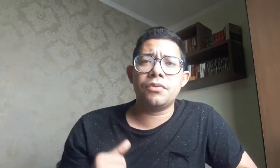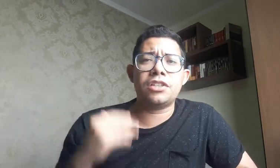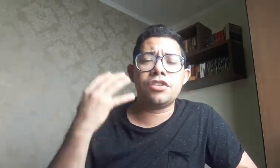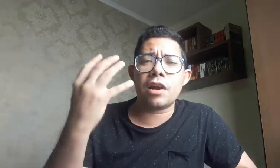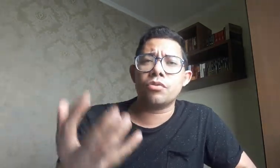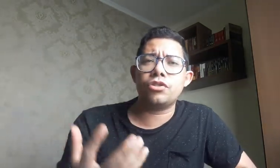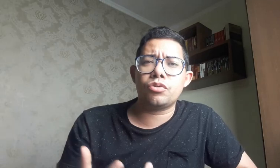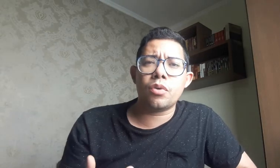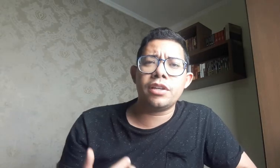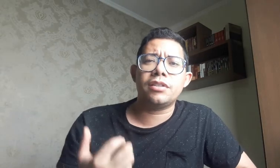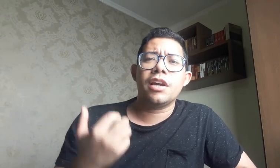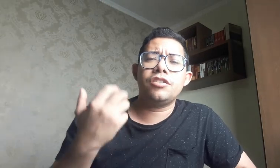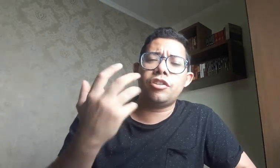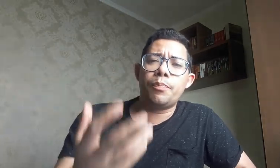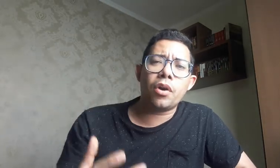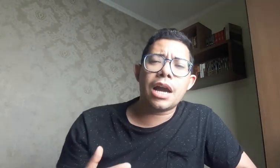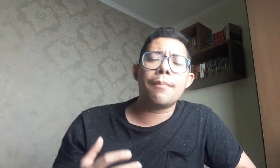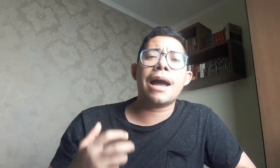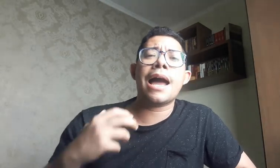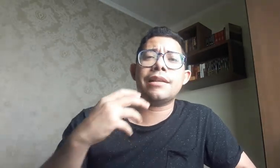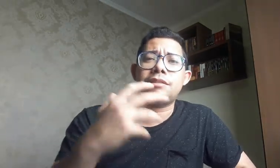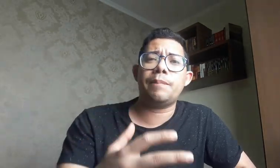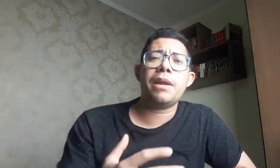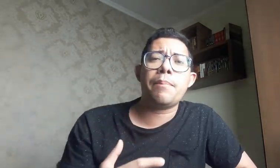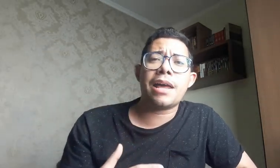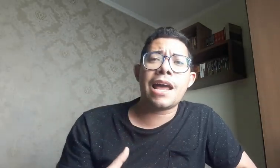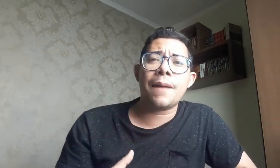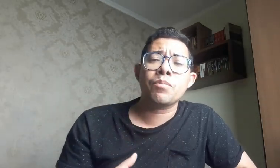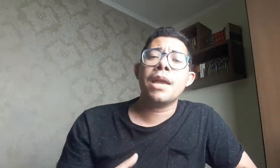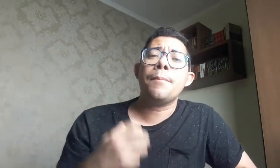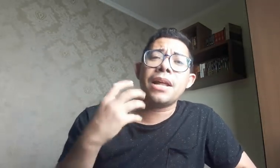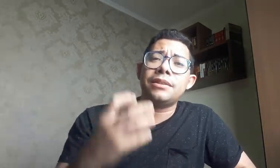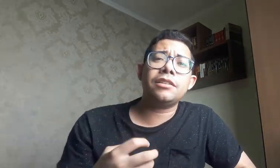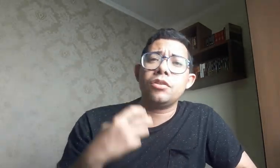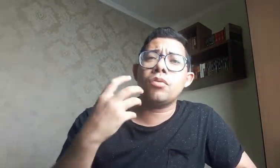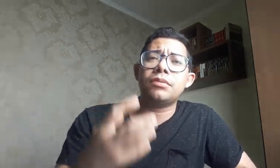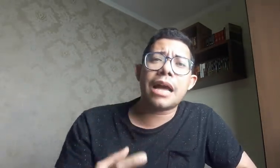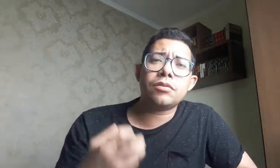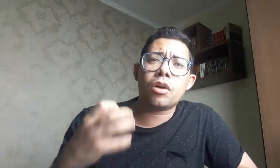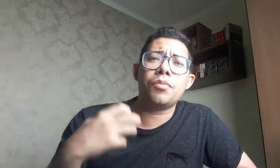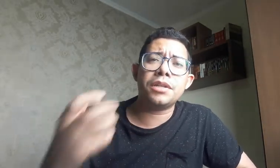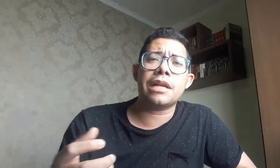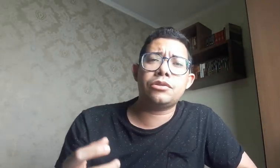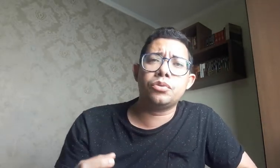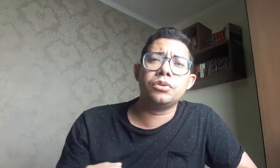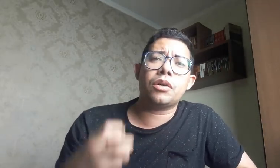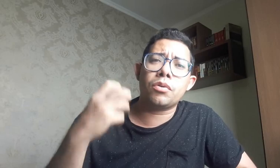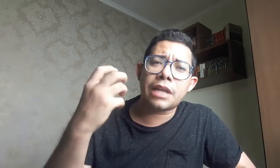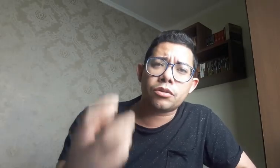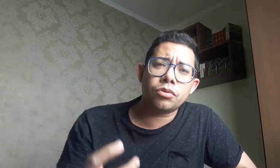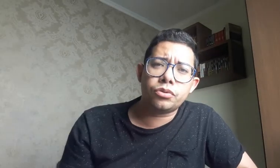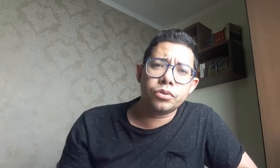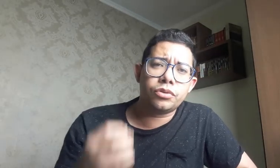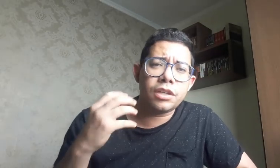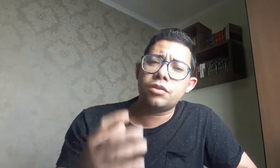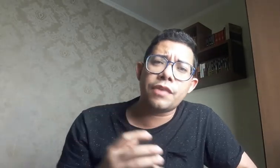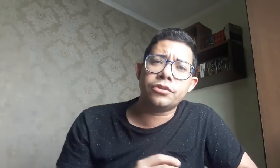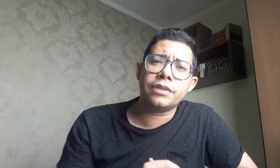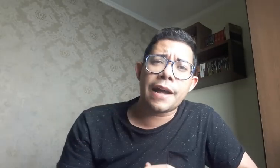você tiver condições de se programar, de se preparar para ter esse contato com a comunidade surda, contato com os surdos. Isso vai ajudar